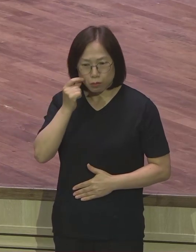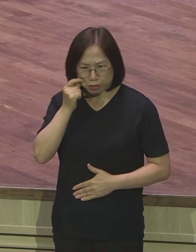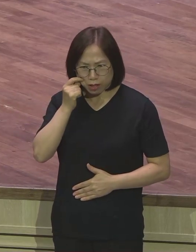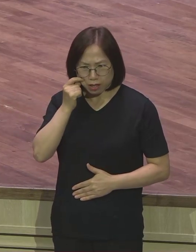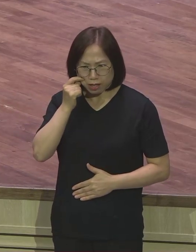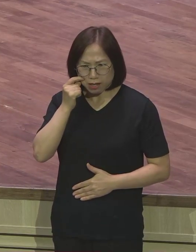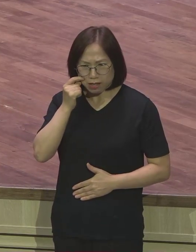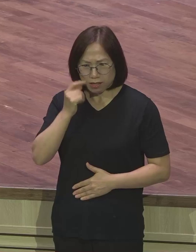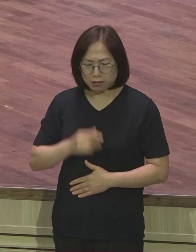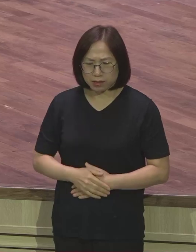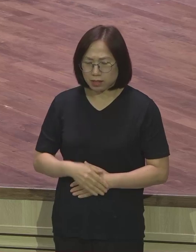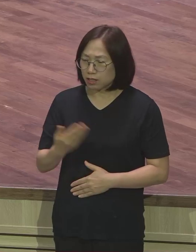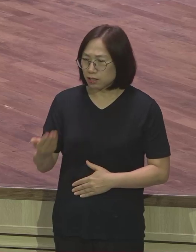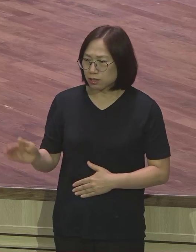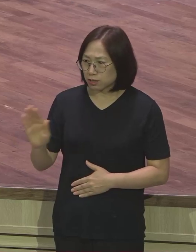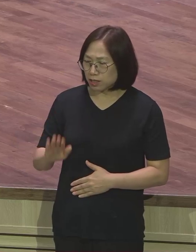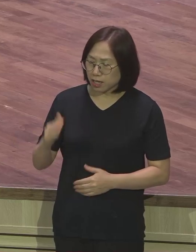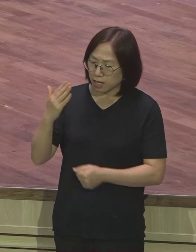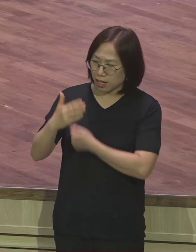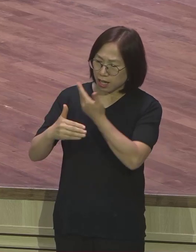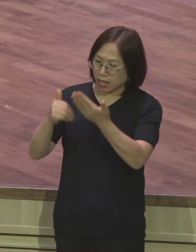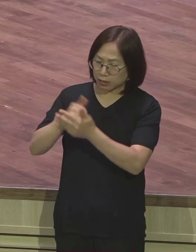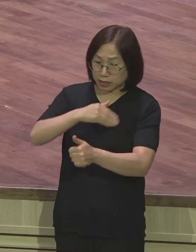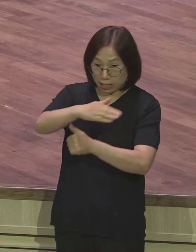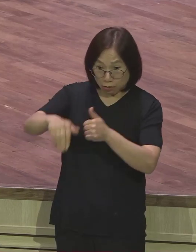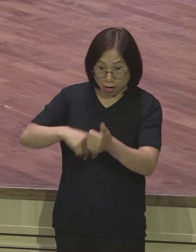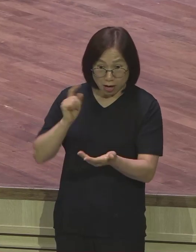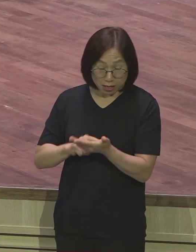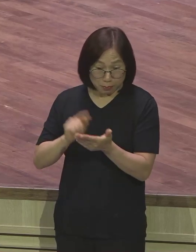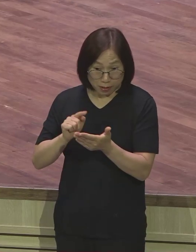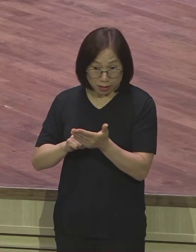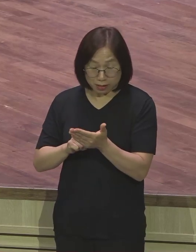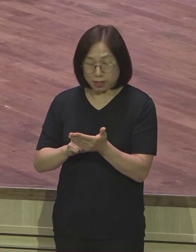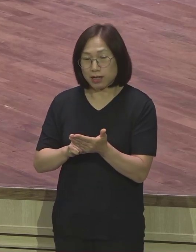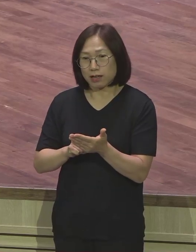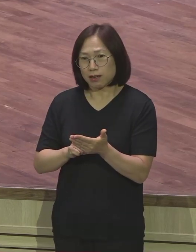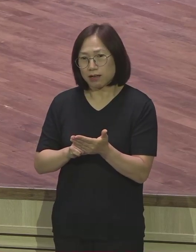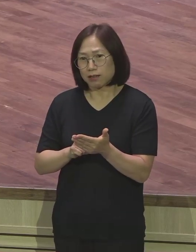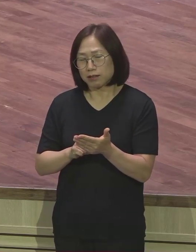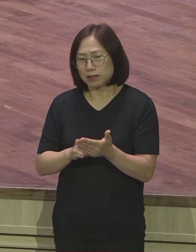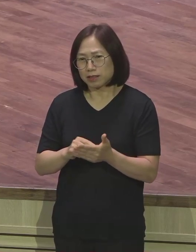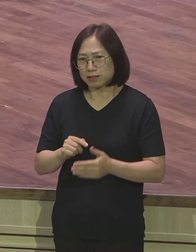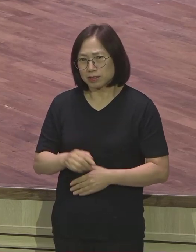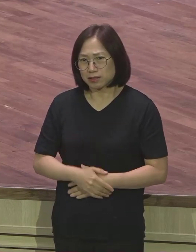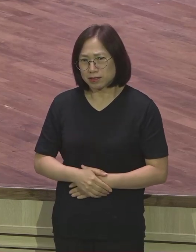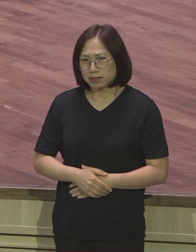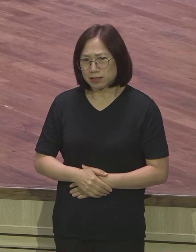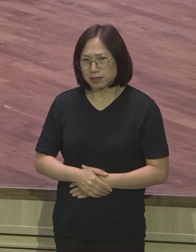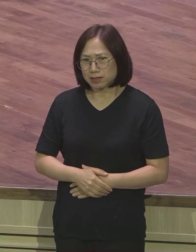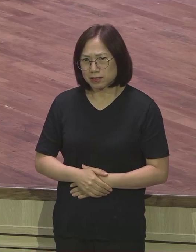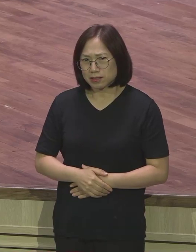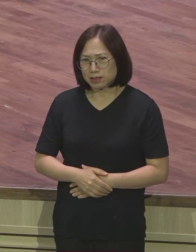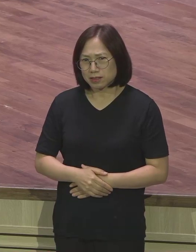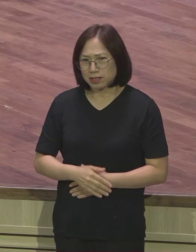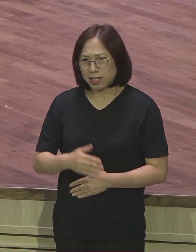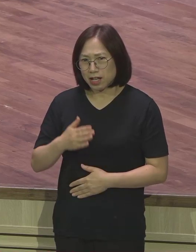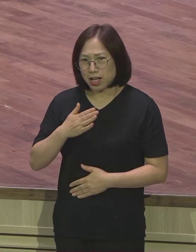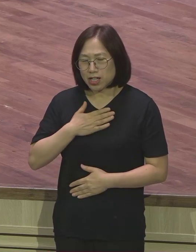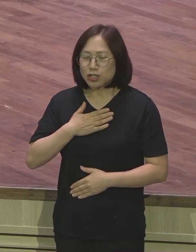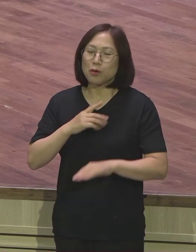그런데 하나님께서 상황을 아주 급박하게 몰아가셨습니다. 하지만 저는 마음의 준비가 전혀 되어 있지 않았던 거죠.